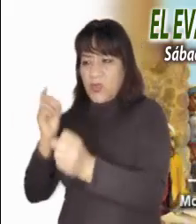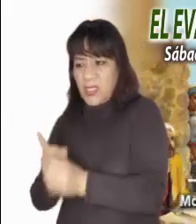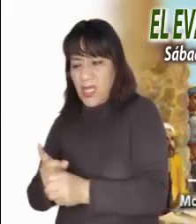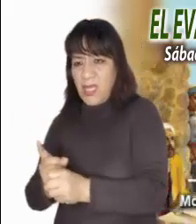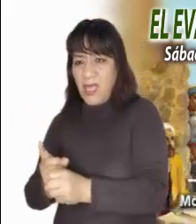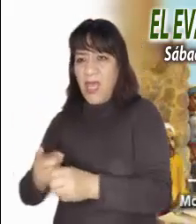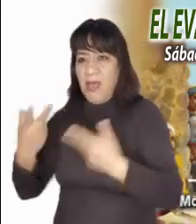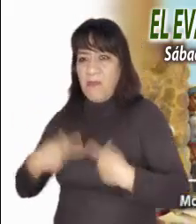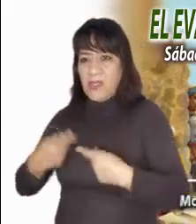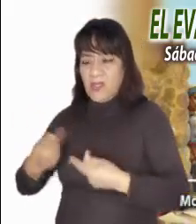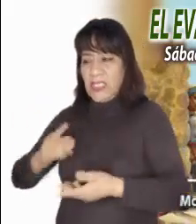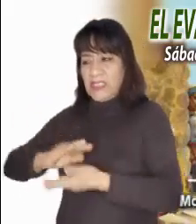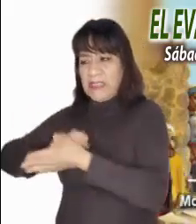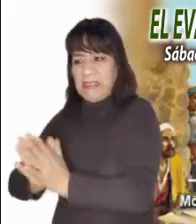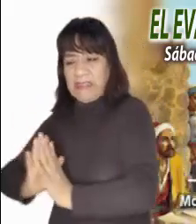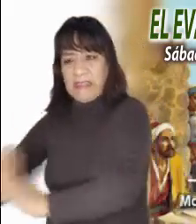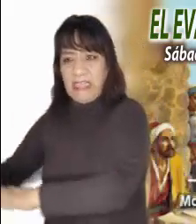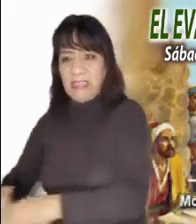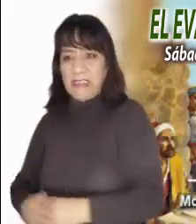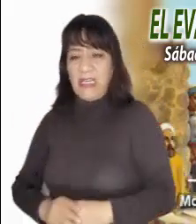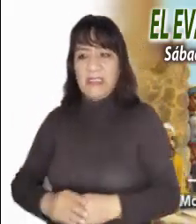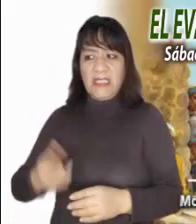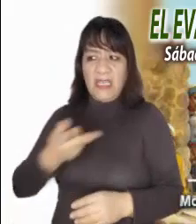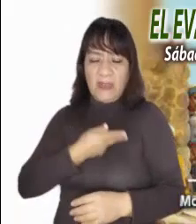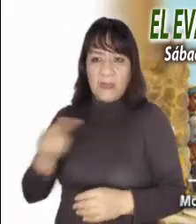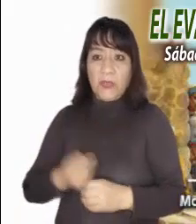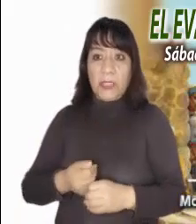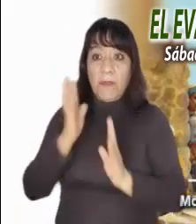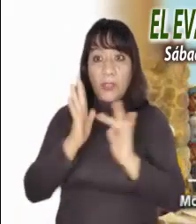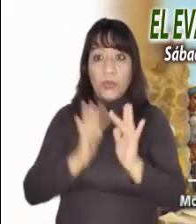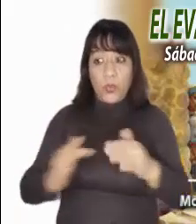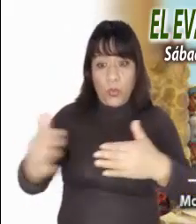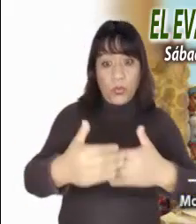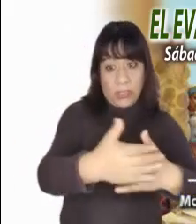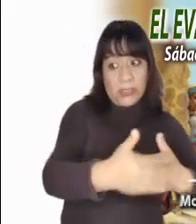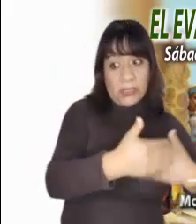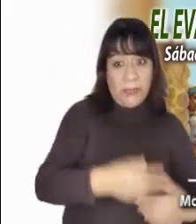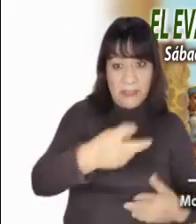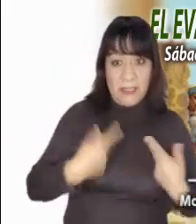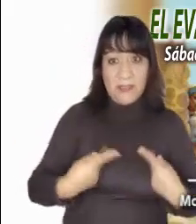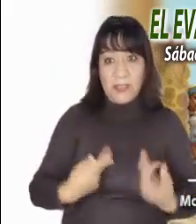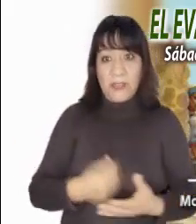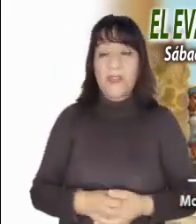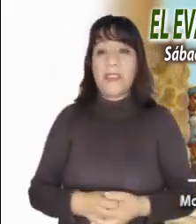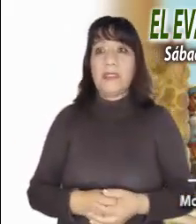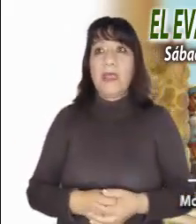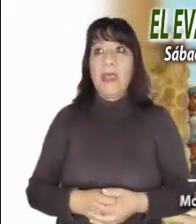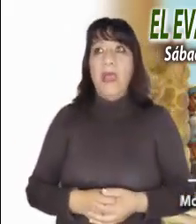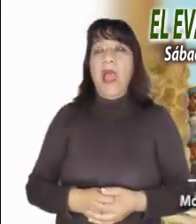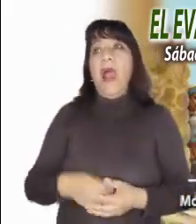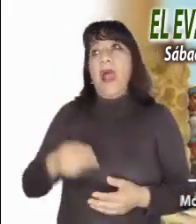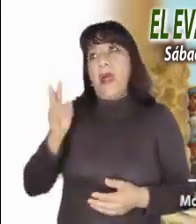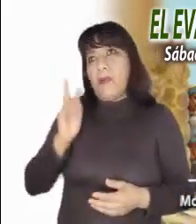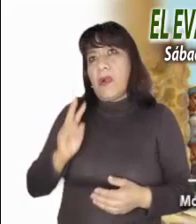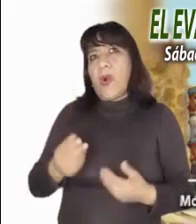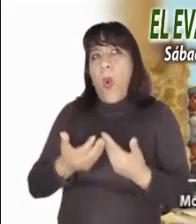a los marginados, arguyendo buenas costumbres, riquezas o clases sociales. Quizás hoy también